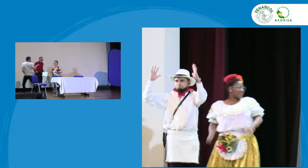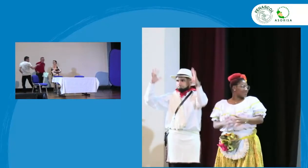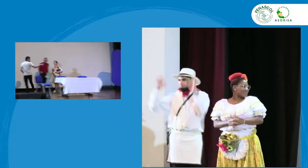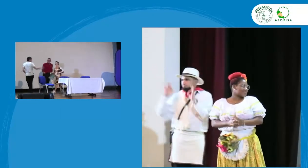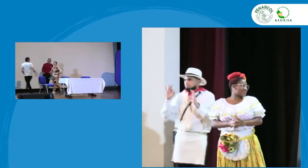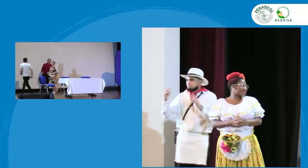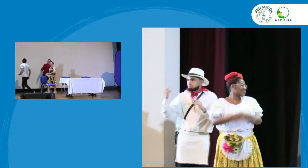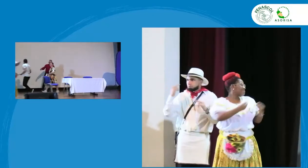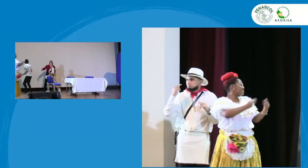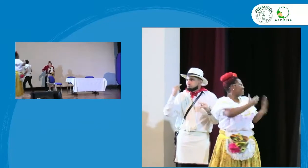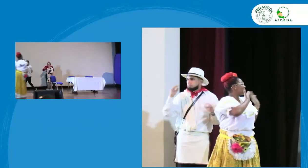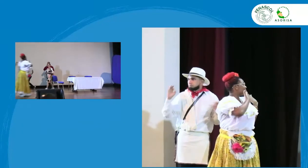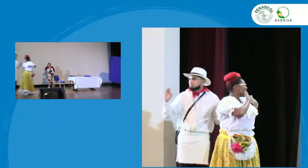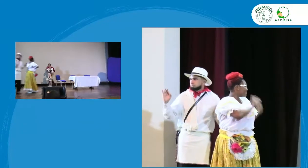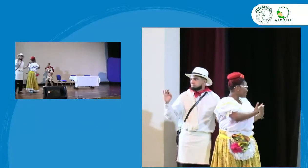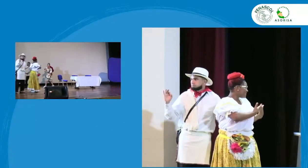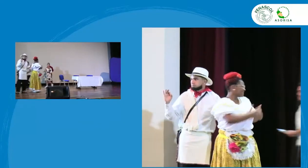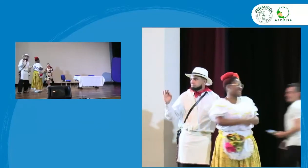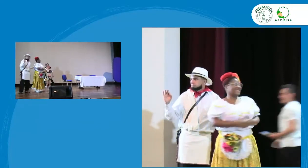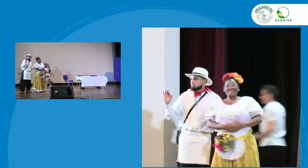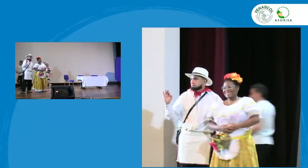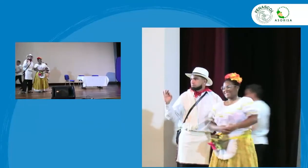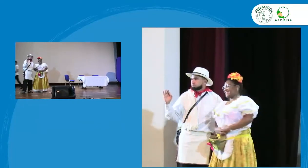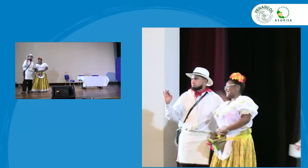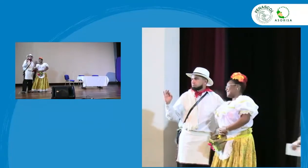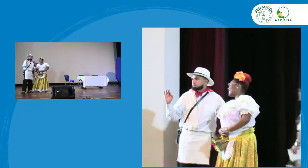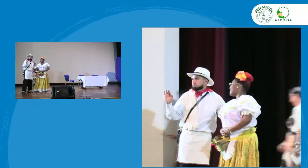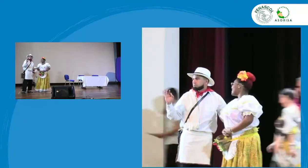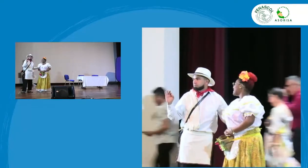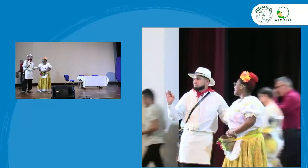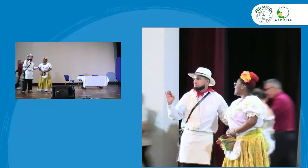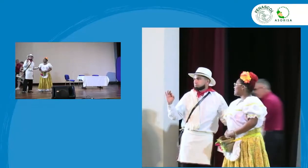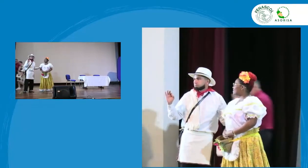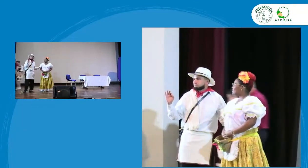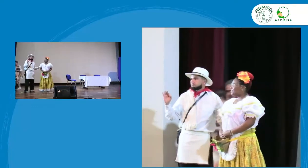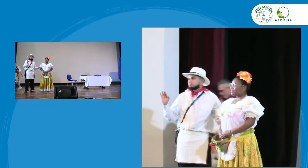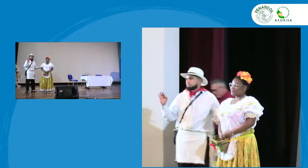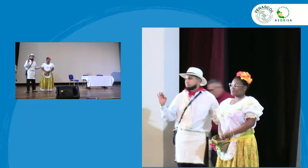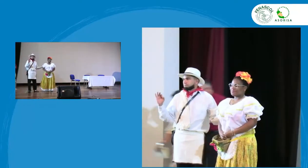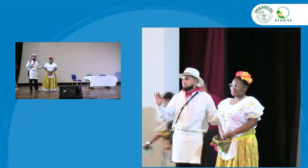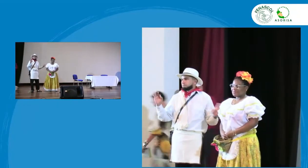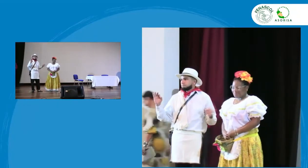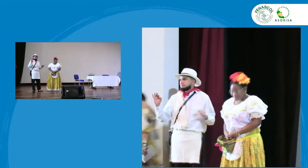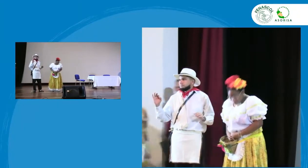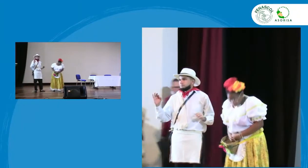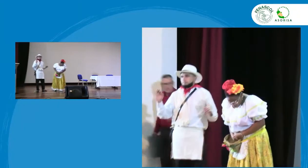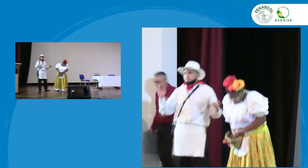ok bueno un aplauso ¿me ven bien? ¿estoy enfocado? gracias